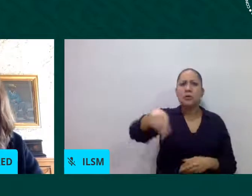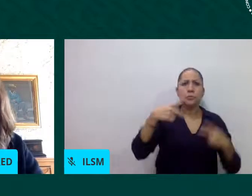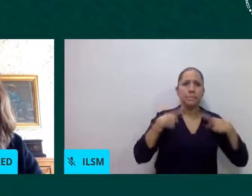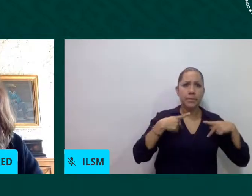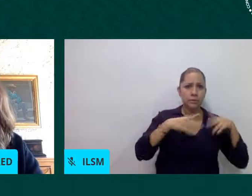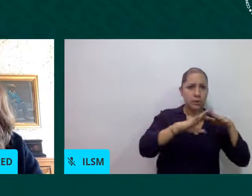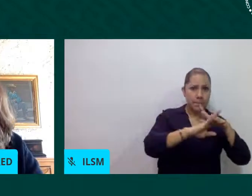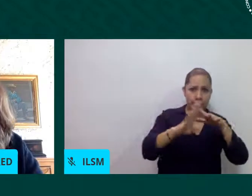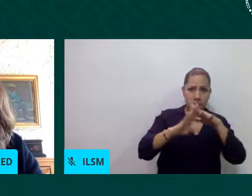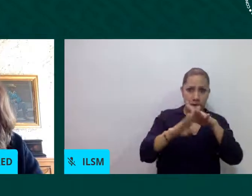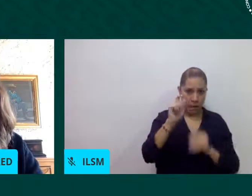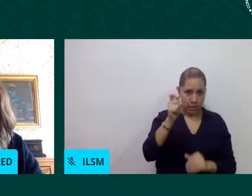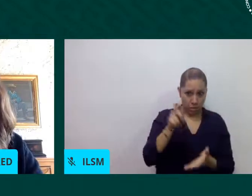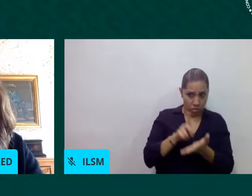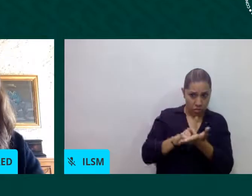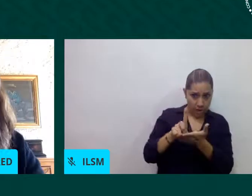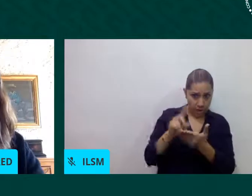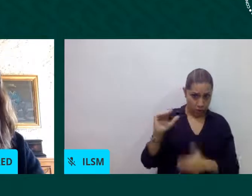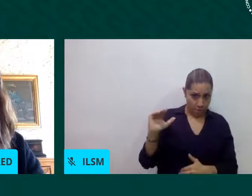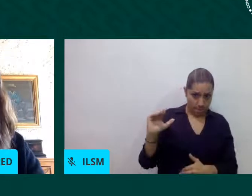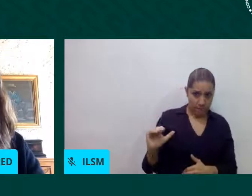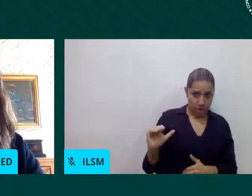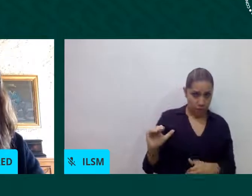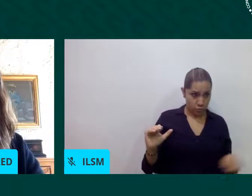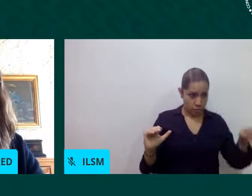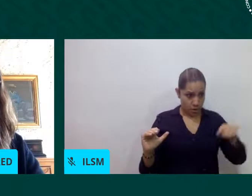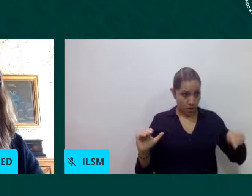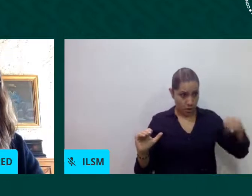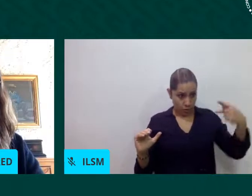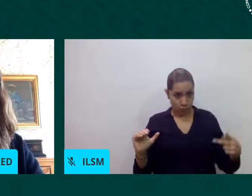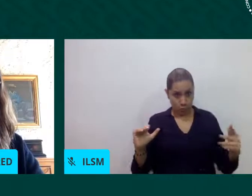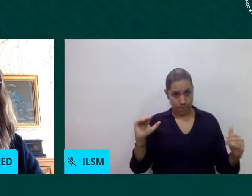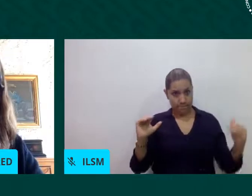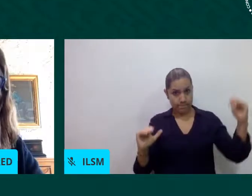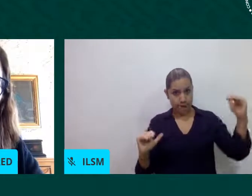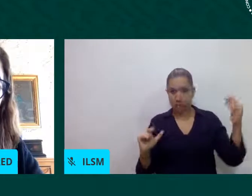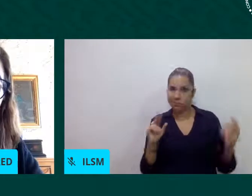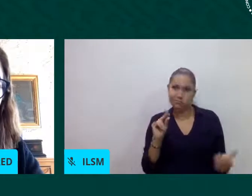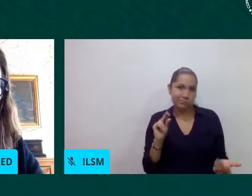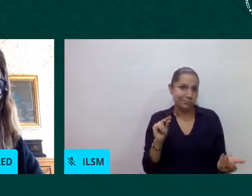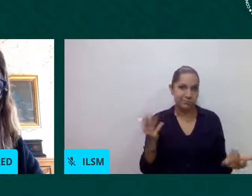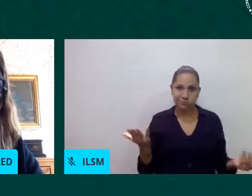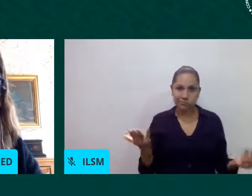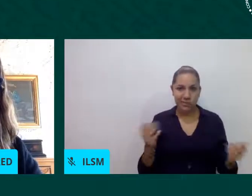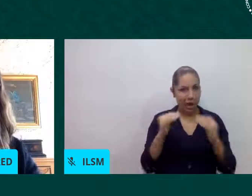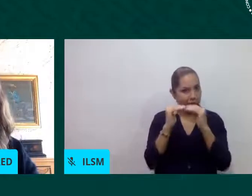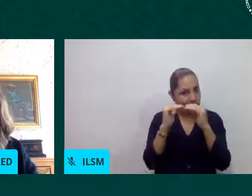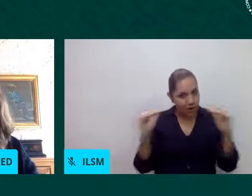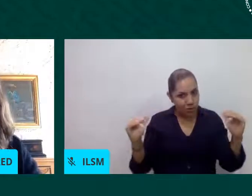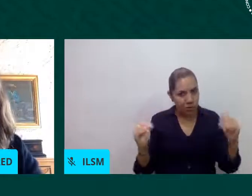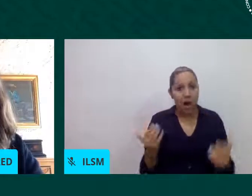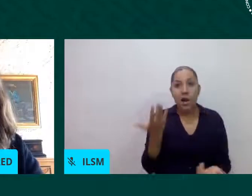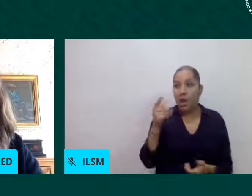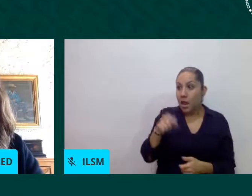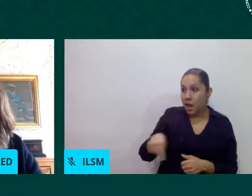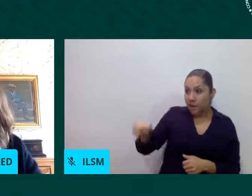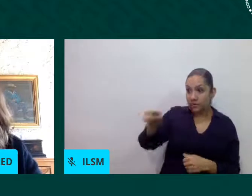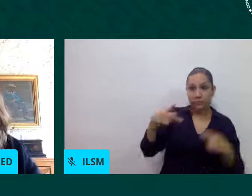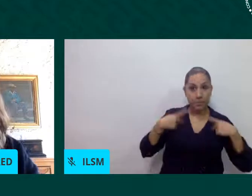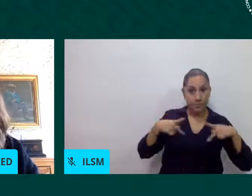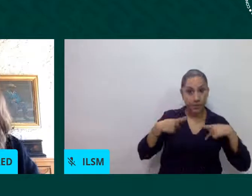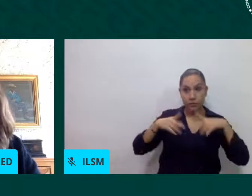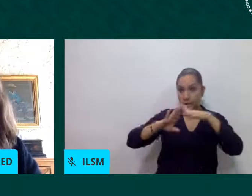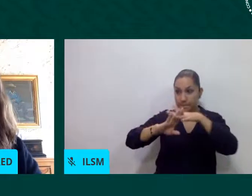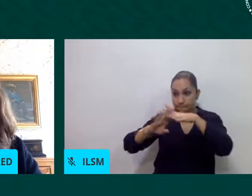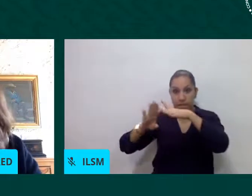encontrarse en una situación de vulnerabilidad pues los gobiernos tenemos la responsabilidad de incluirles y de